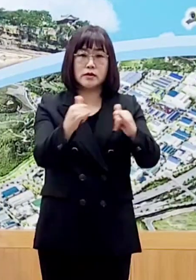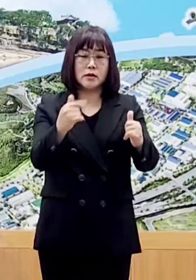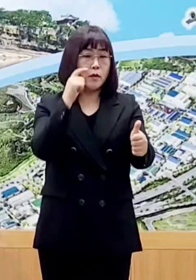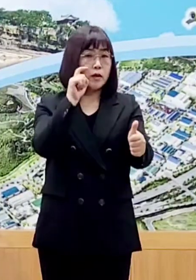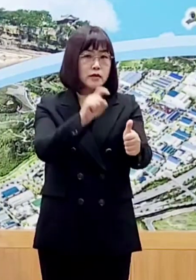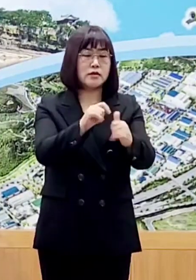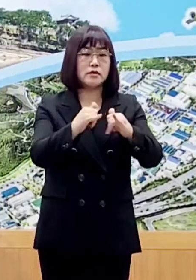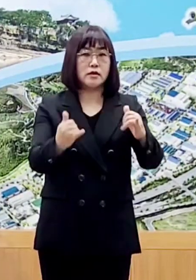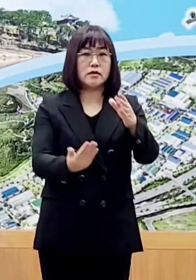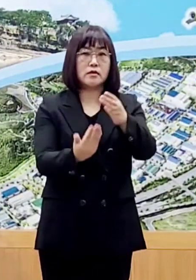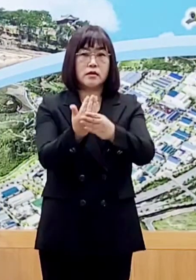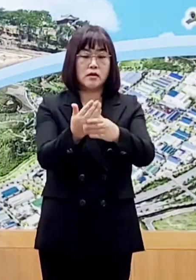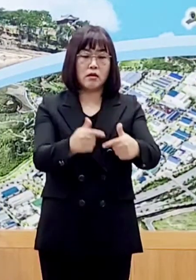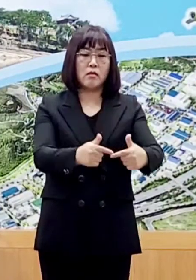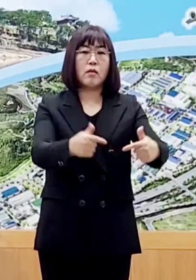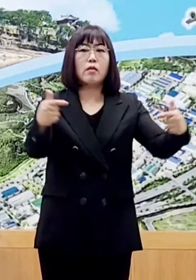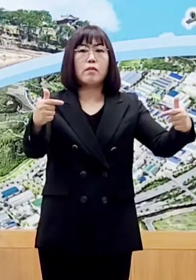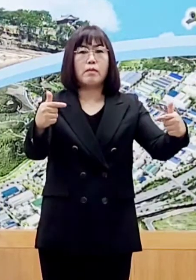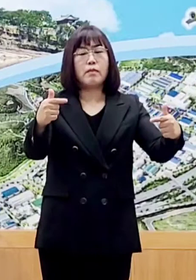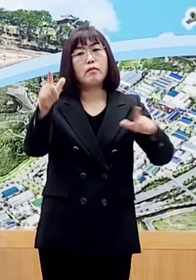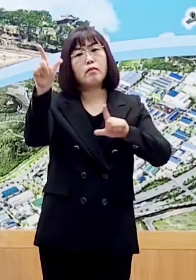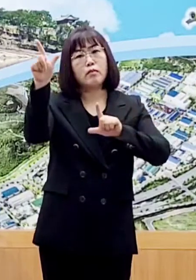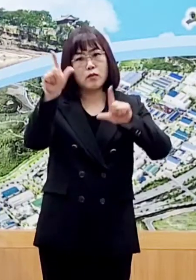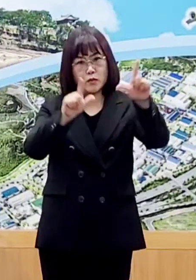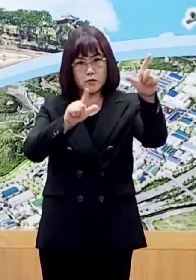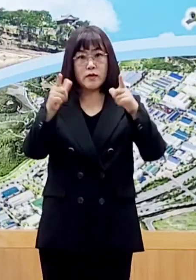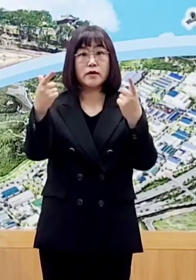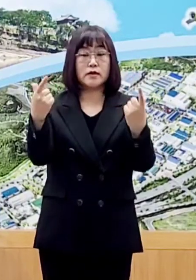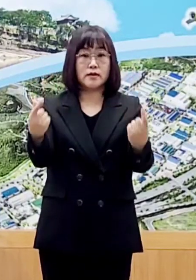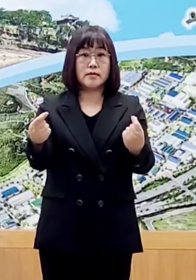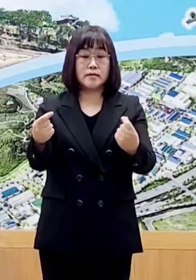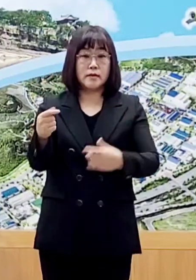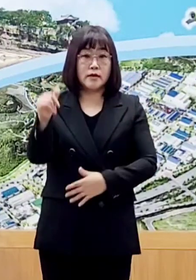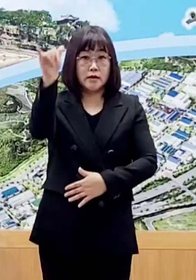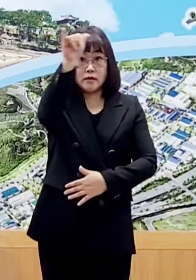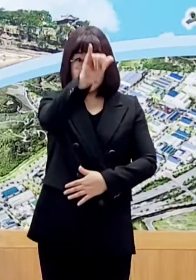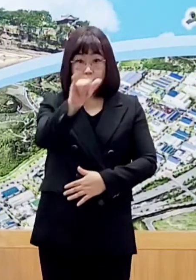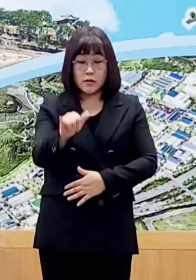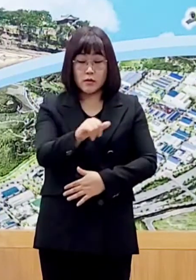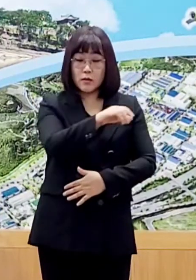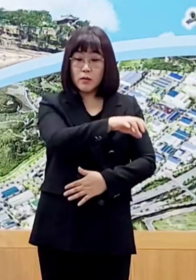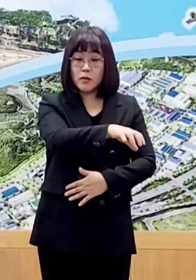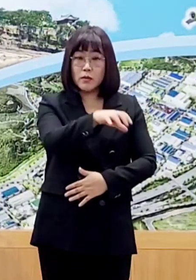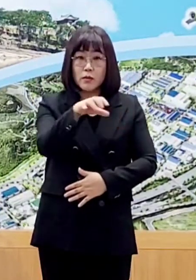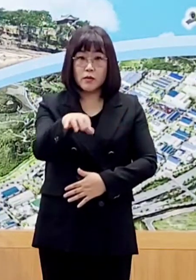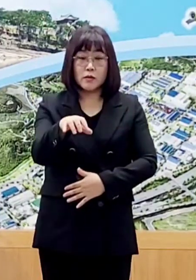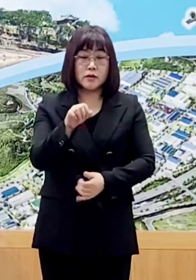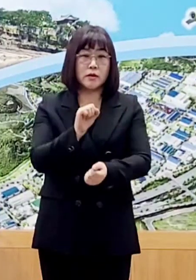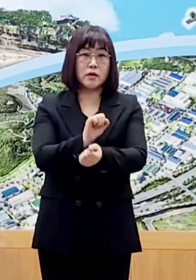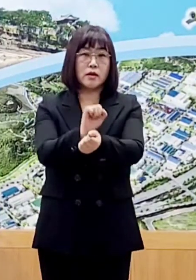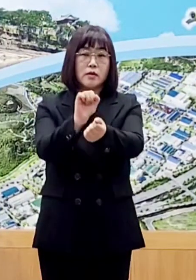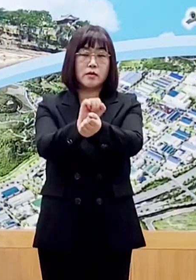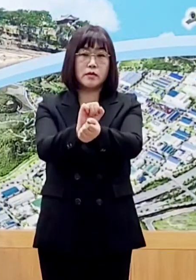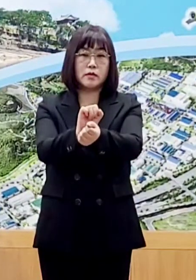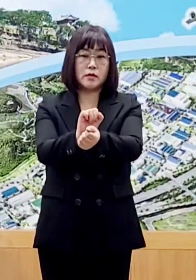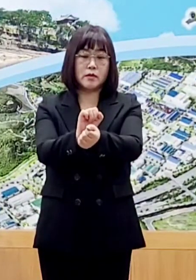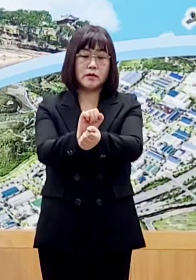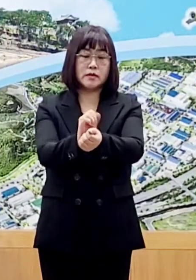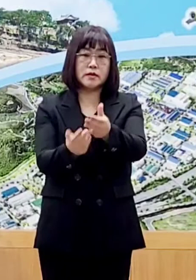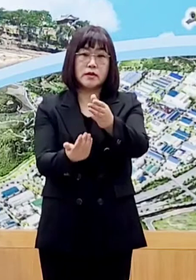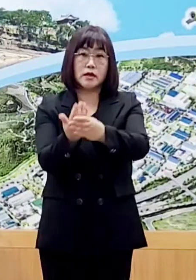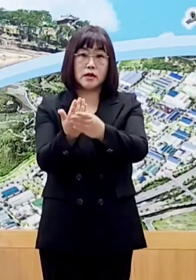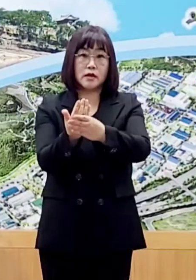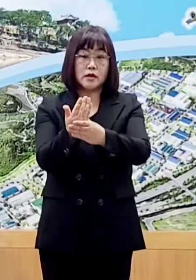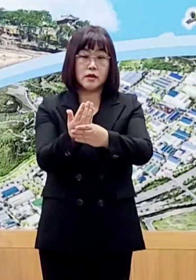다시 증가 추세를 나타내고 있습니다. 전국 단위 감염재생산지수도 1월